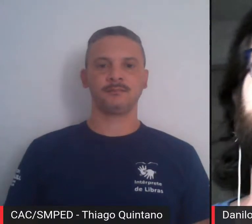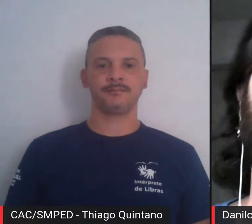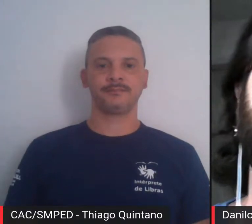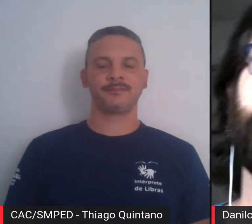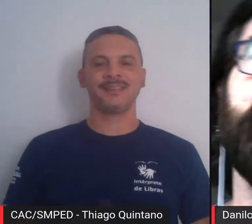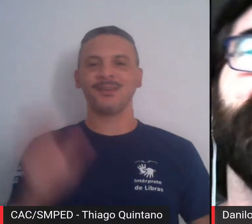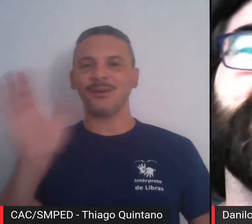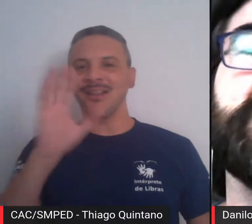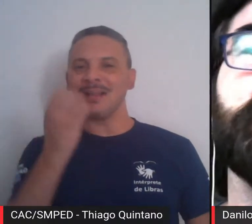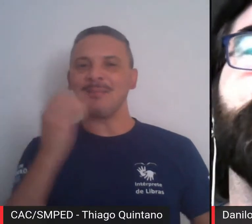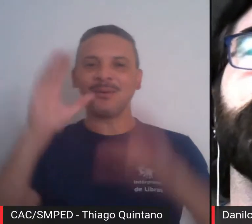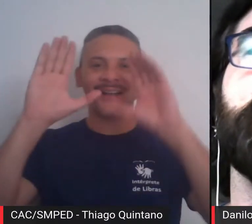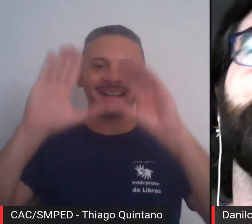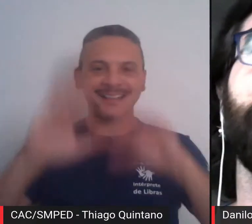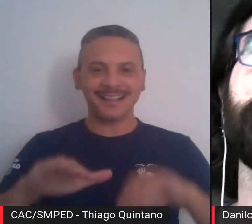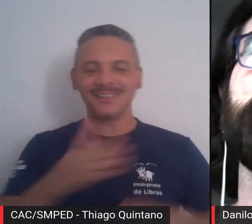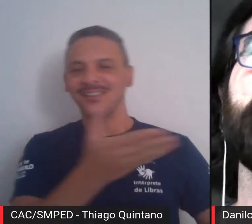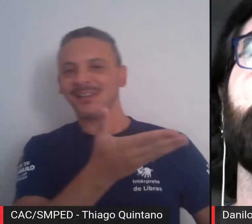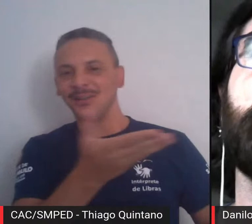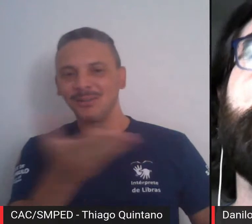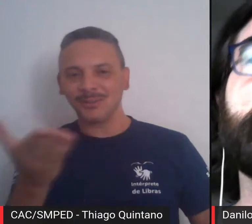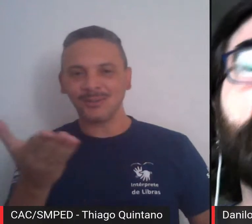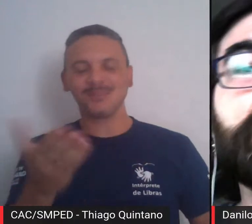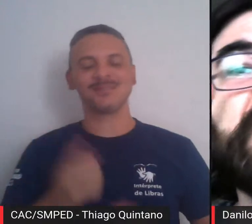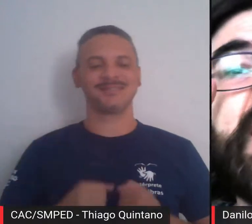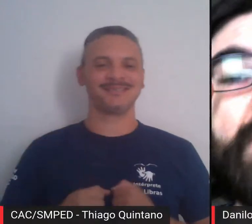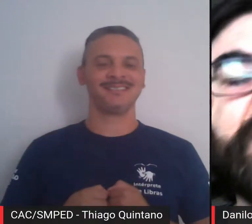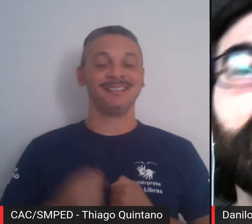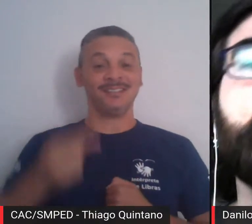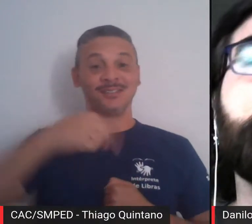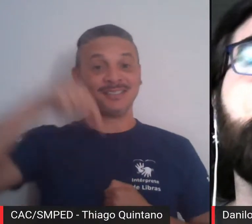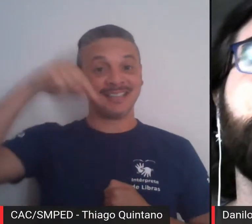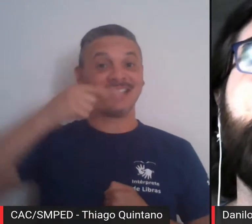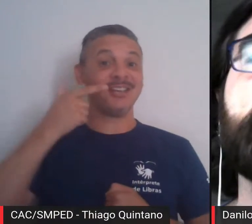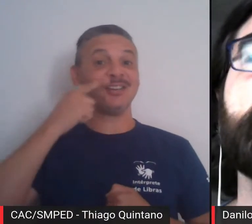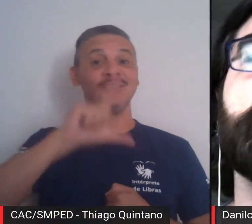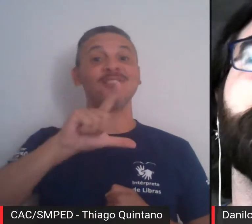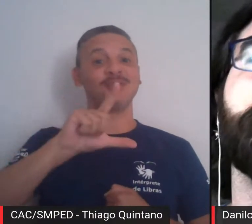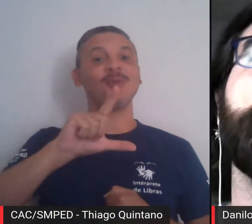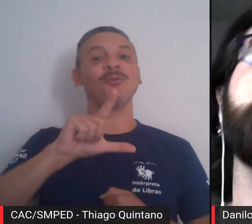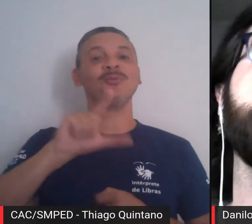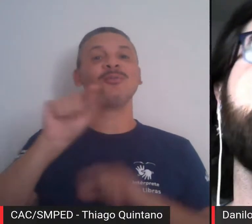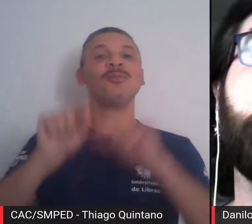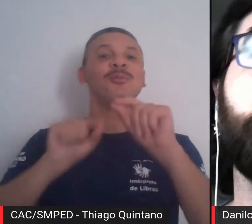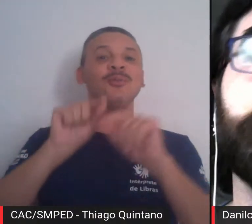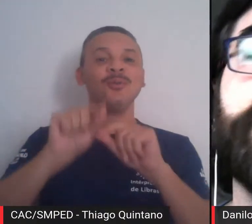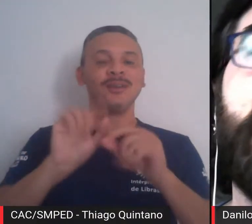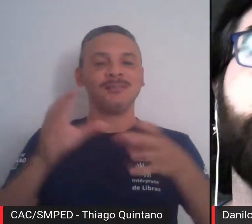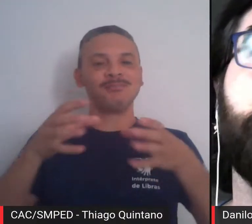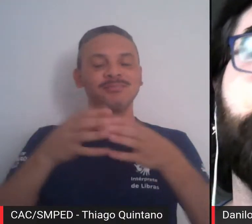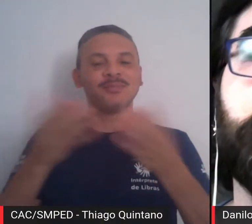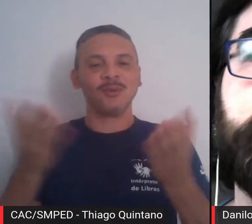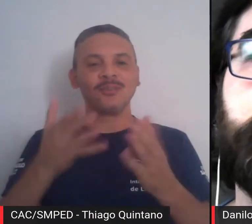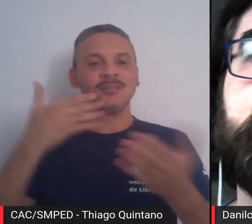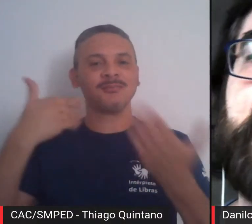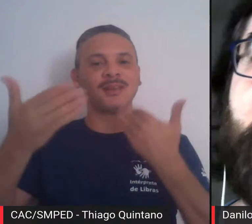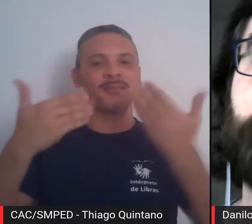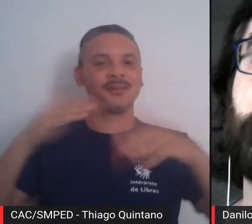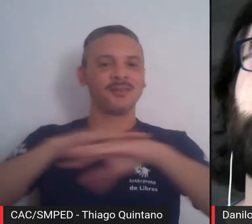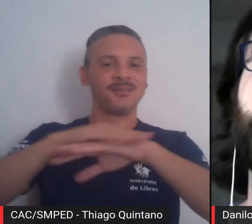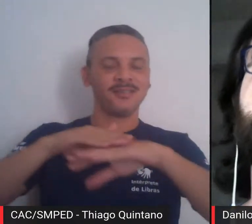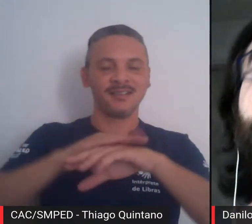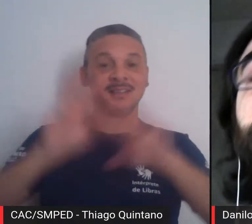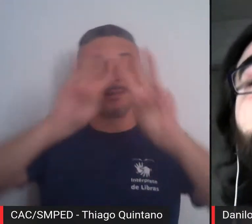Boa tarde a todas, todos e todes. Estamos aqui mais uma vez numa edição do Diálogos no Museu da